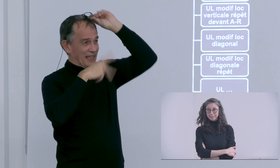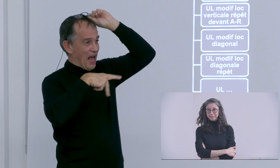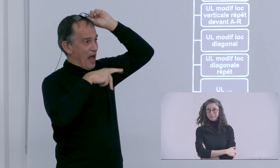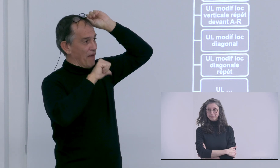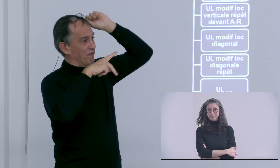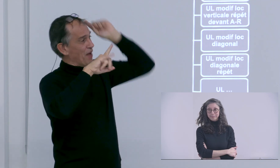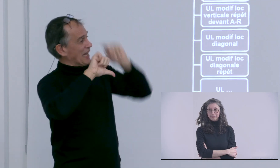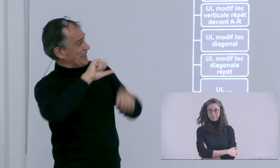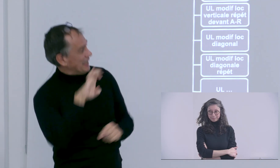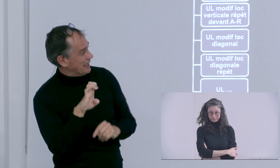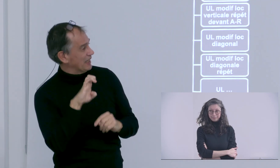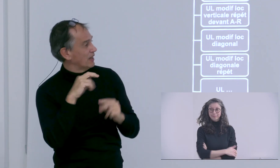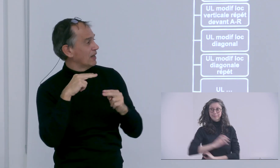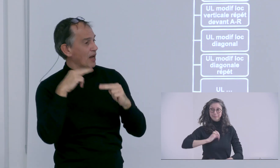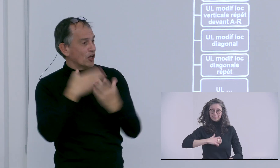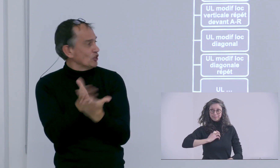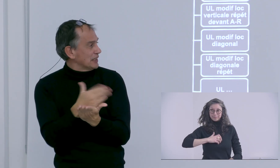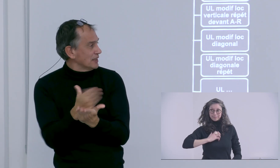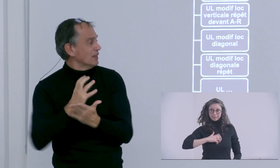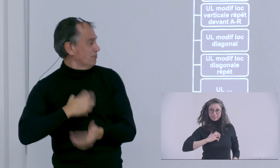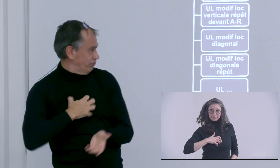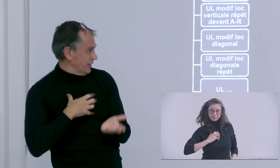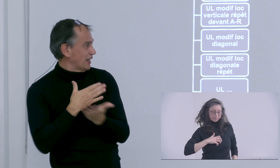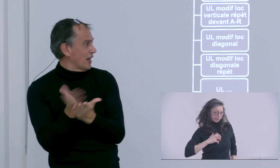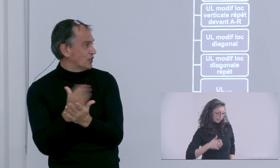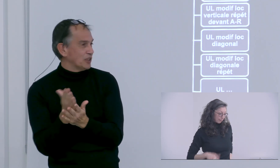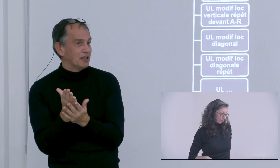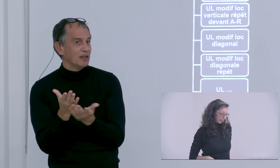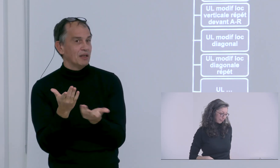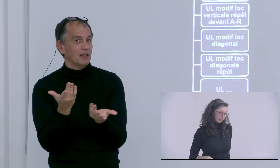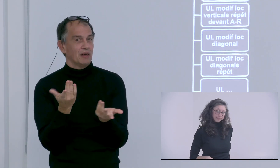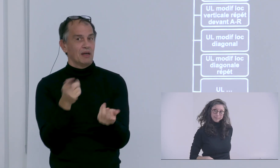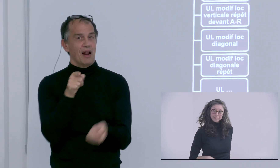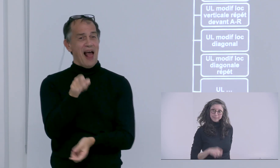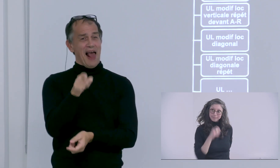variations qui sont de l'ordre du diastratique ou bien du diaphasique